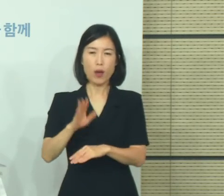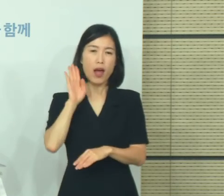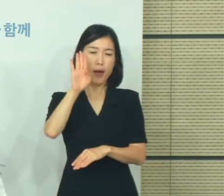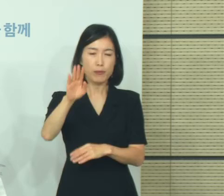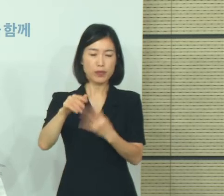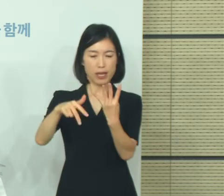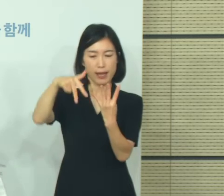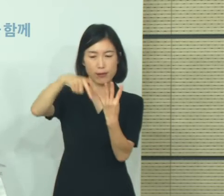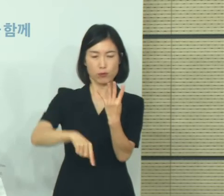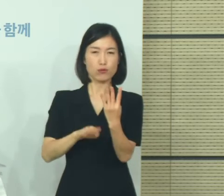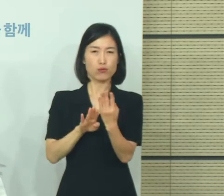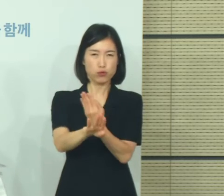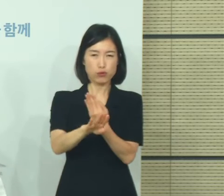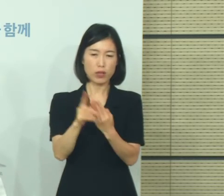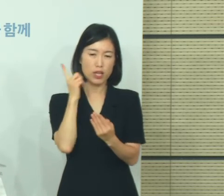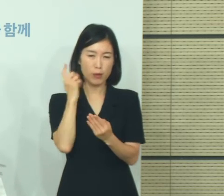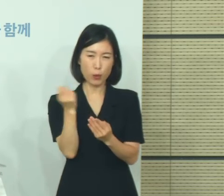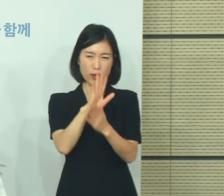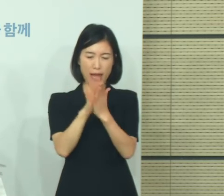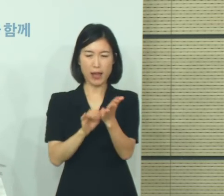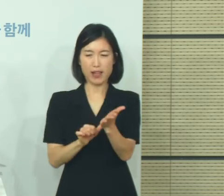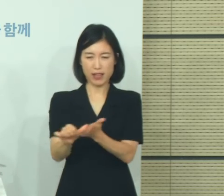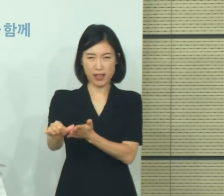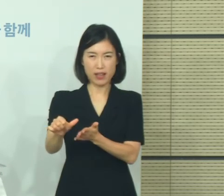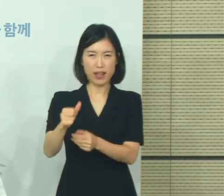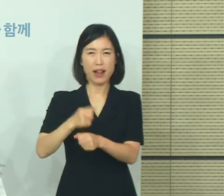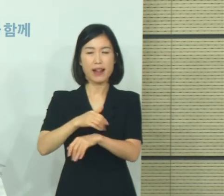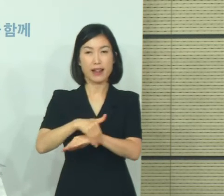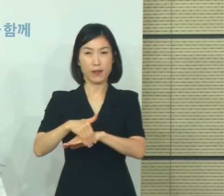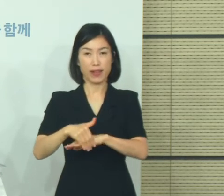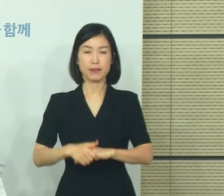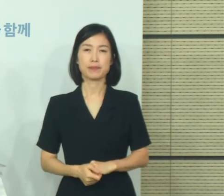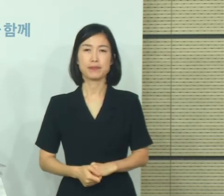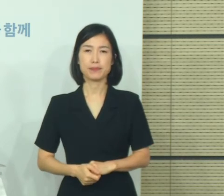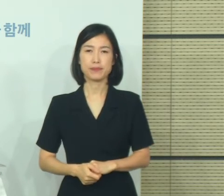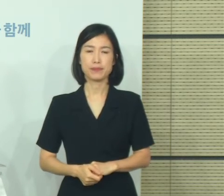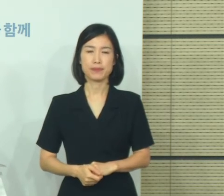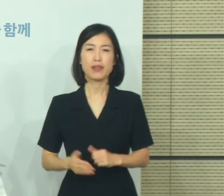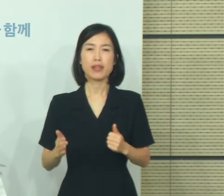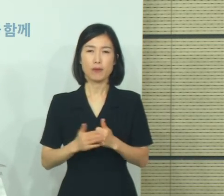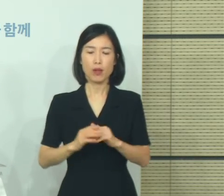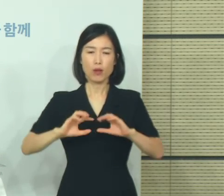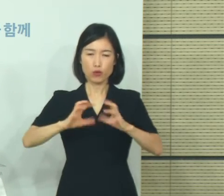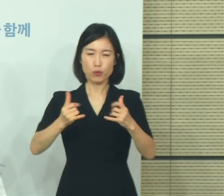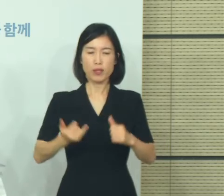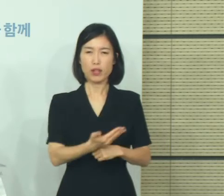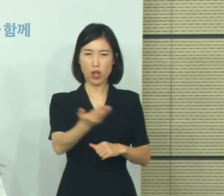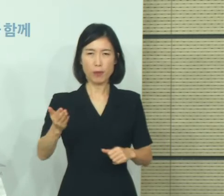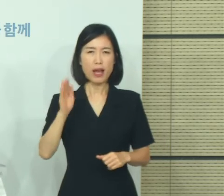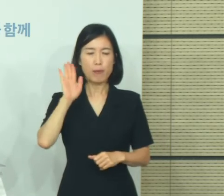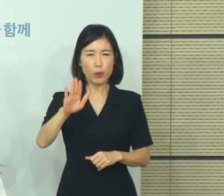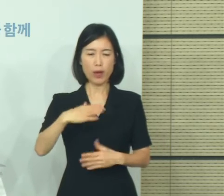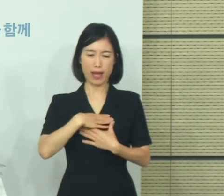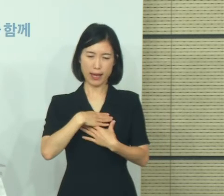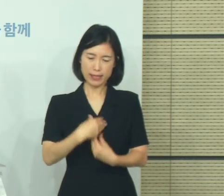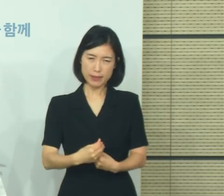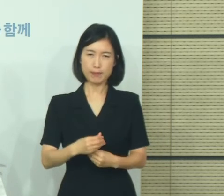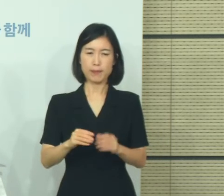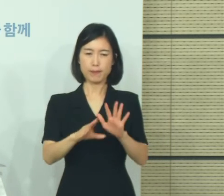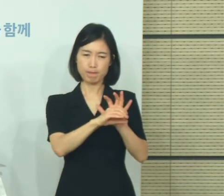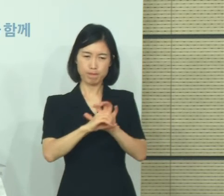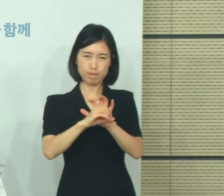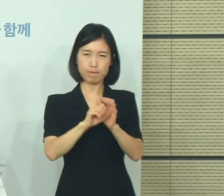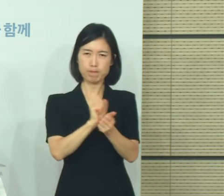지켜지도록 점검을 강화하겠습니다. 정부는 국민 여러분들께서 안심하고 코로나19 방역 조치에